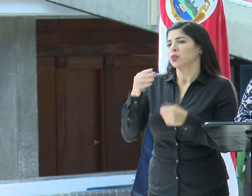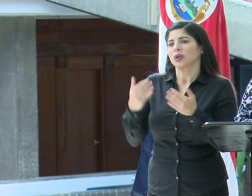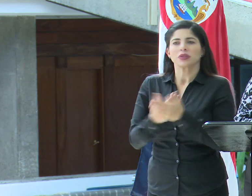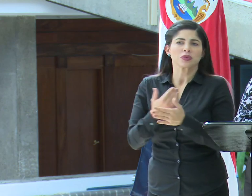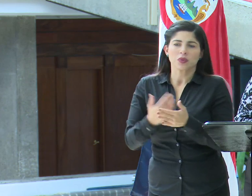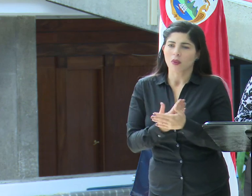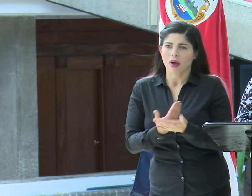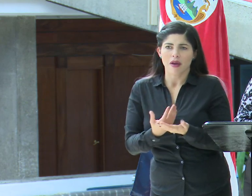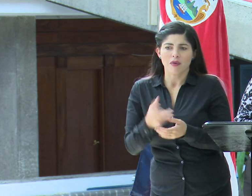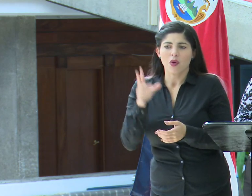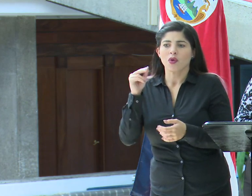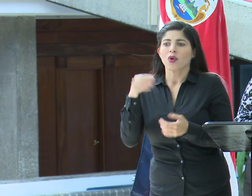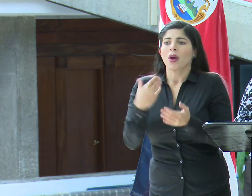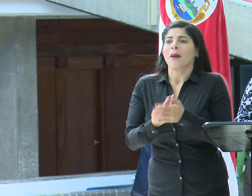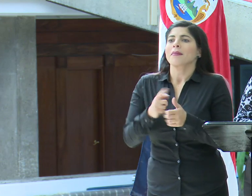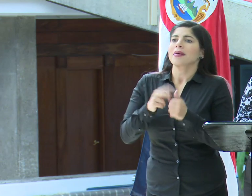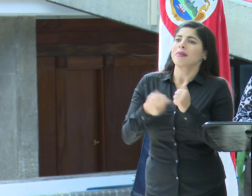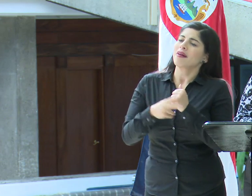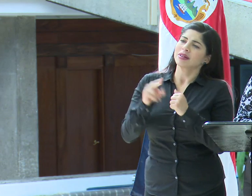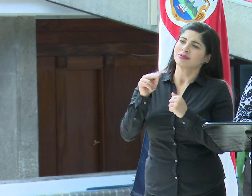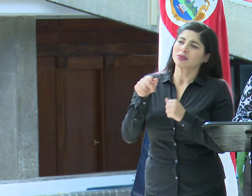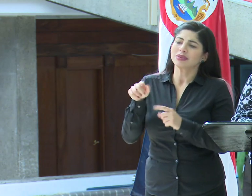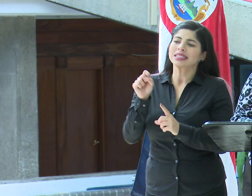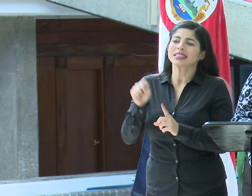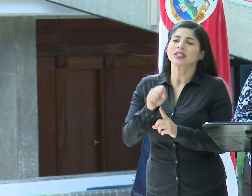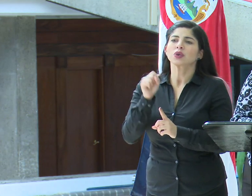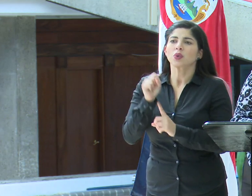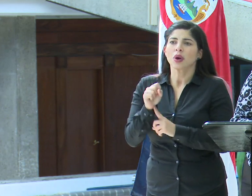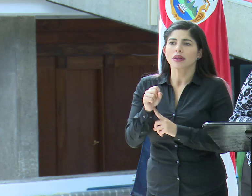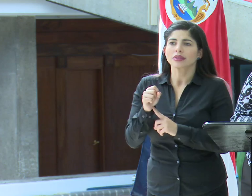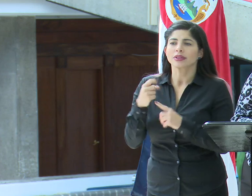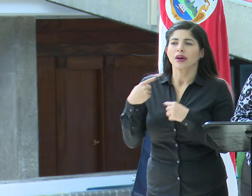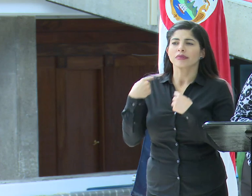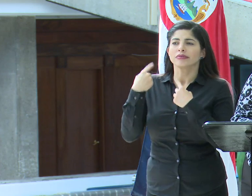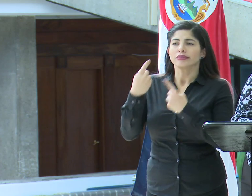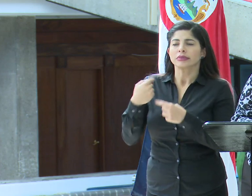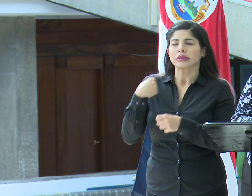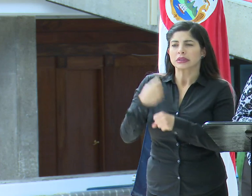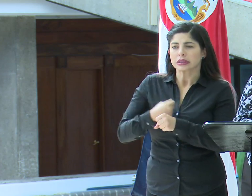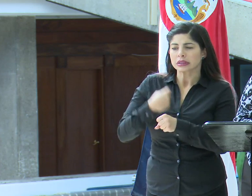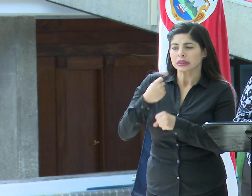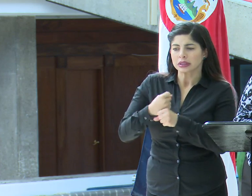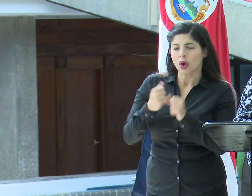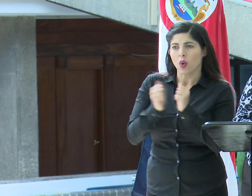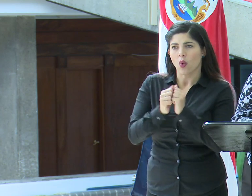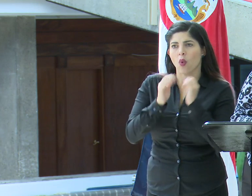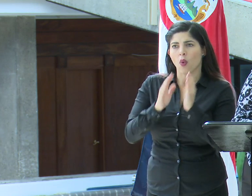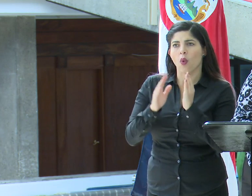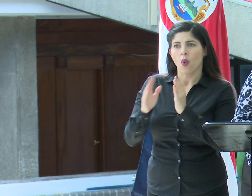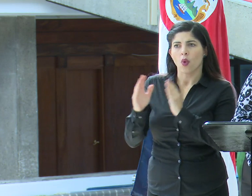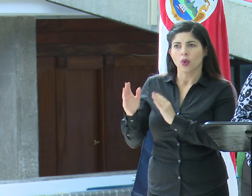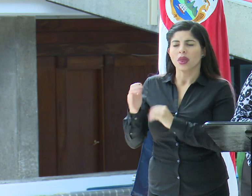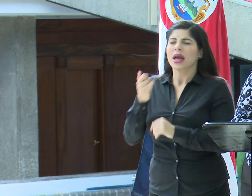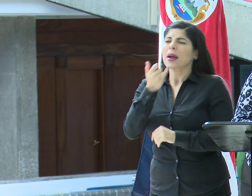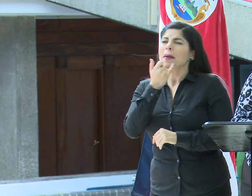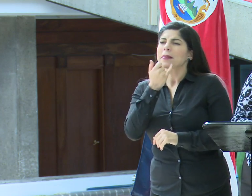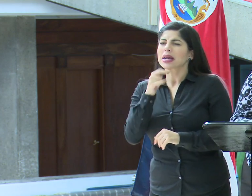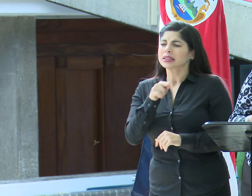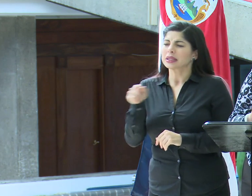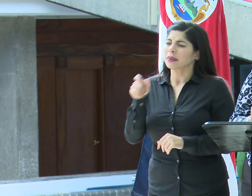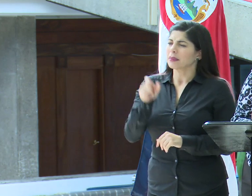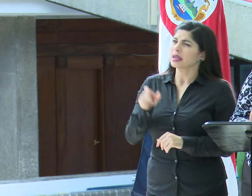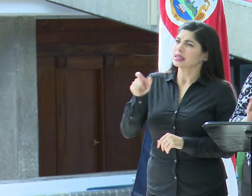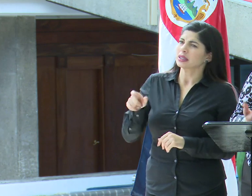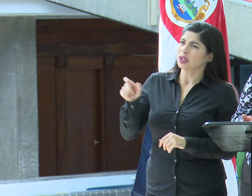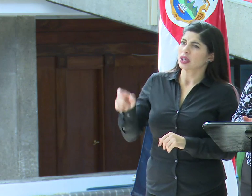ni están llegando por primera vez. Es una situación que hemos venido trabajando de una forma muy organizada. ¿Qué pasa con estas personas?